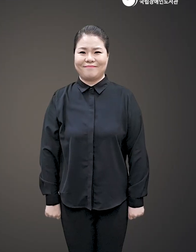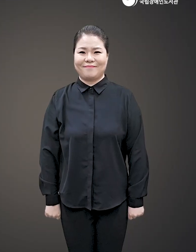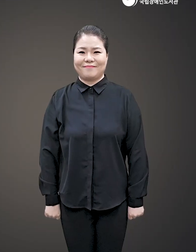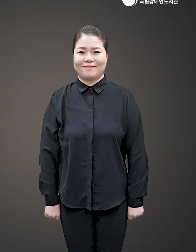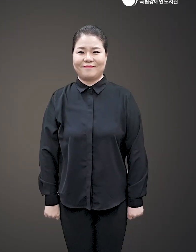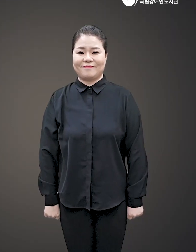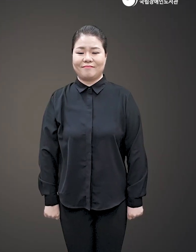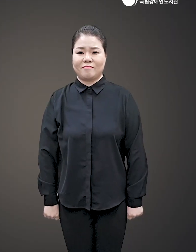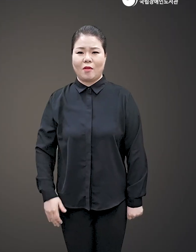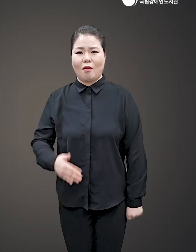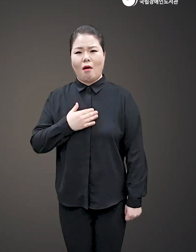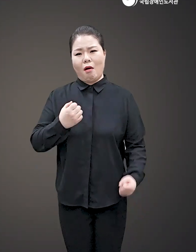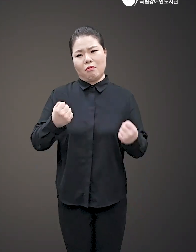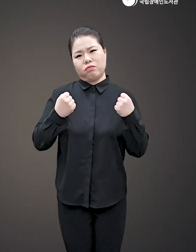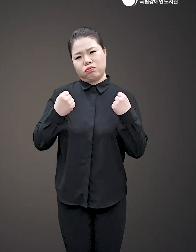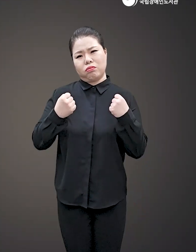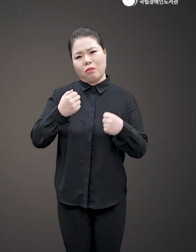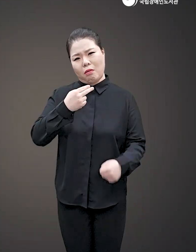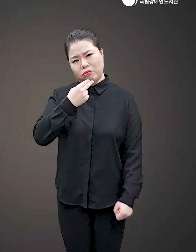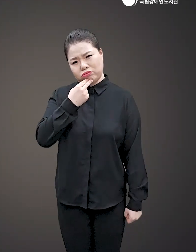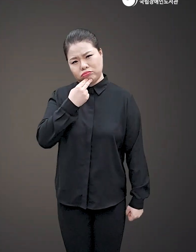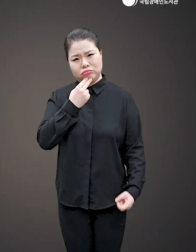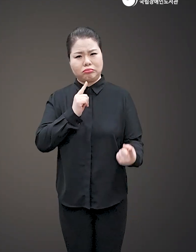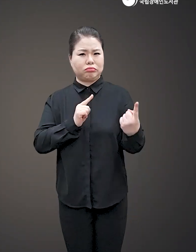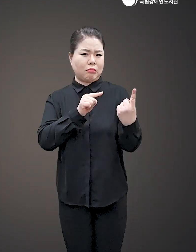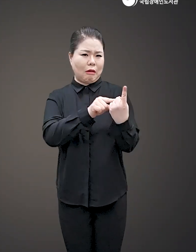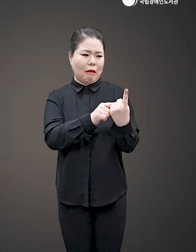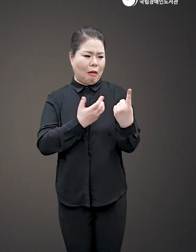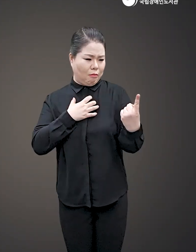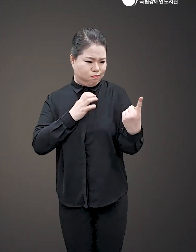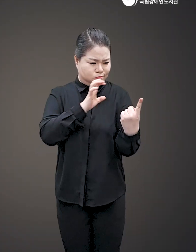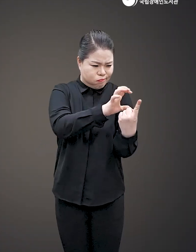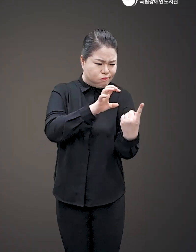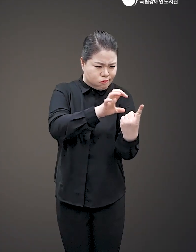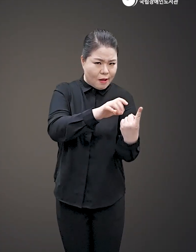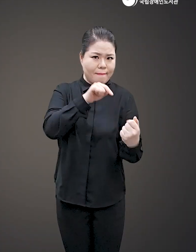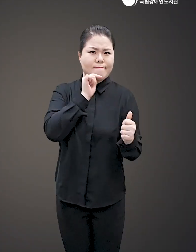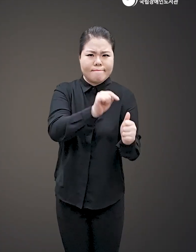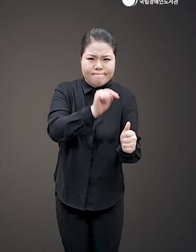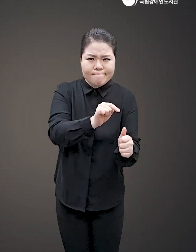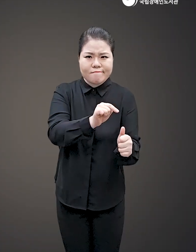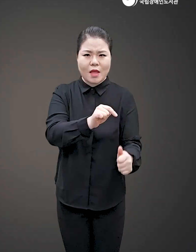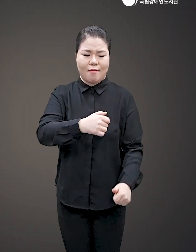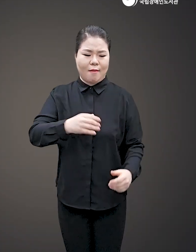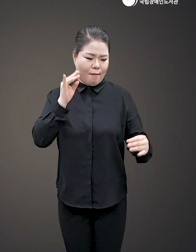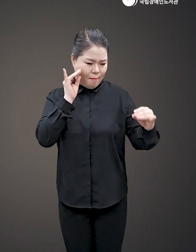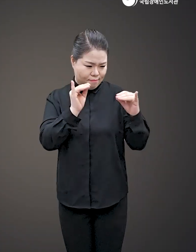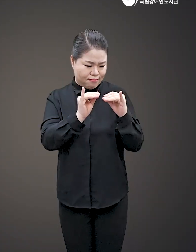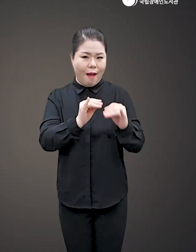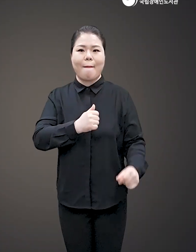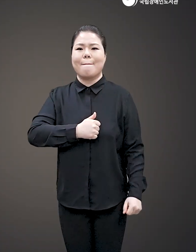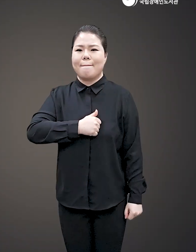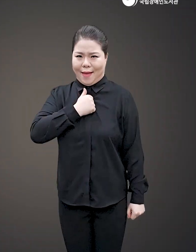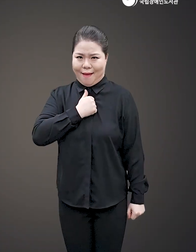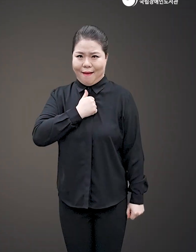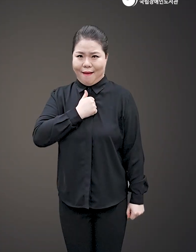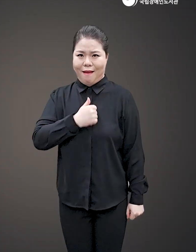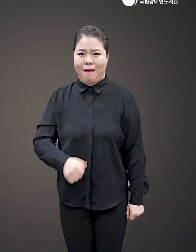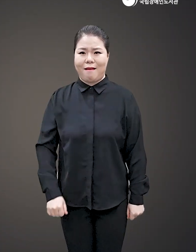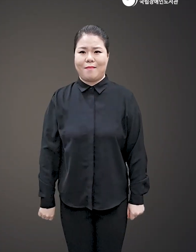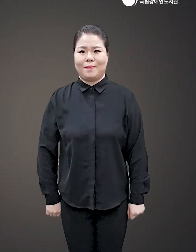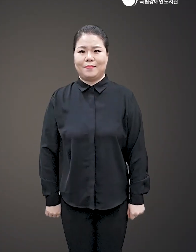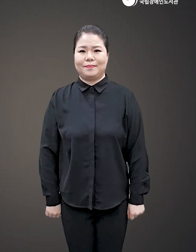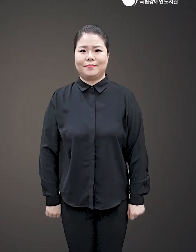화를 낸다 지금 내가 무력하기 때문에 상대방도 자신의 무력감을 느껴야 한다 내 감정에